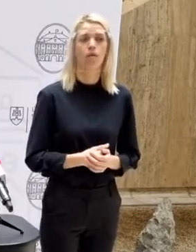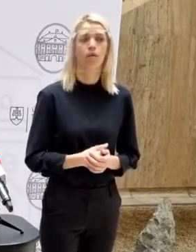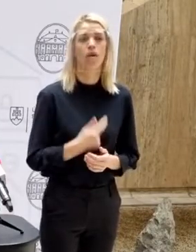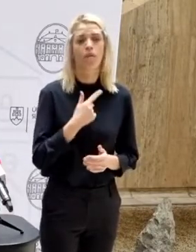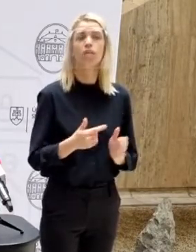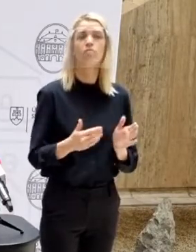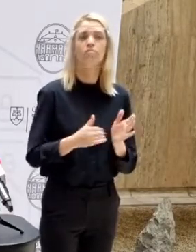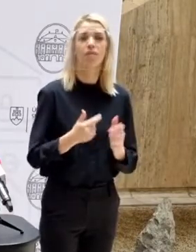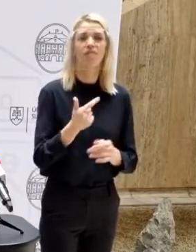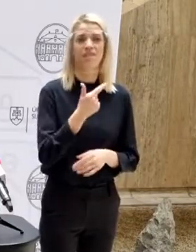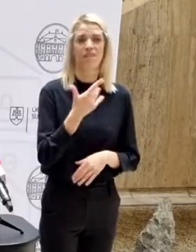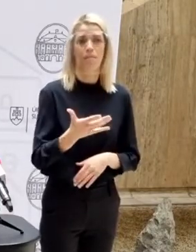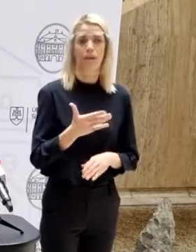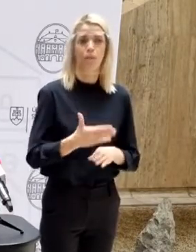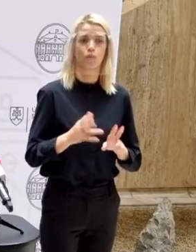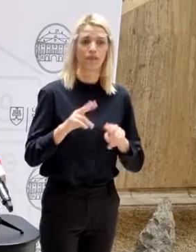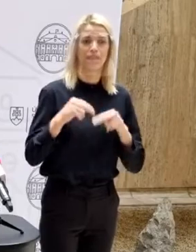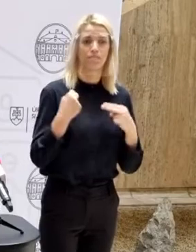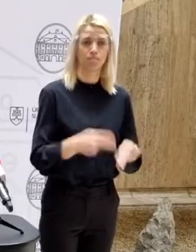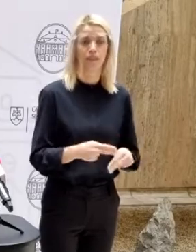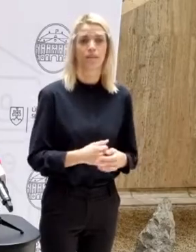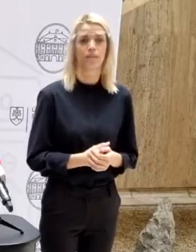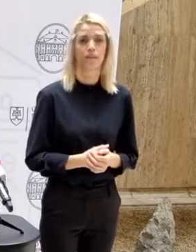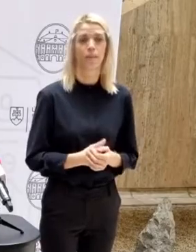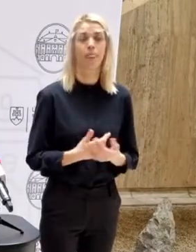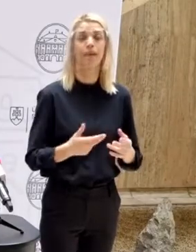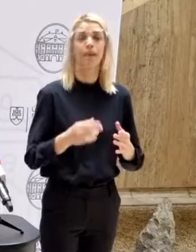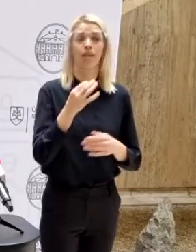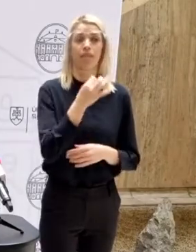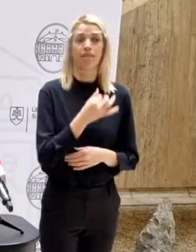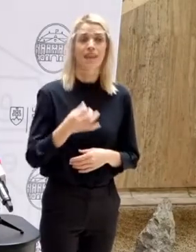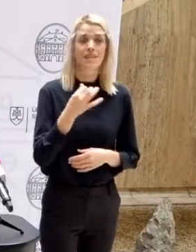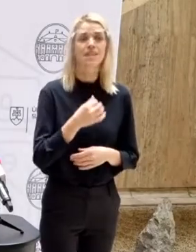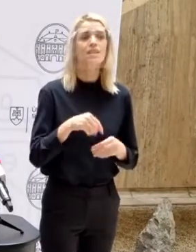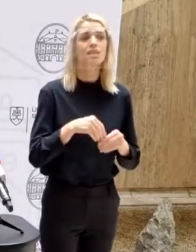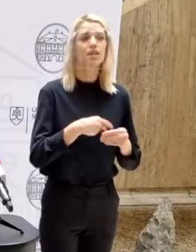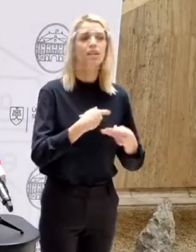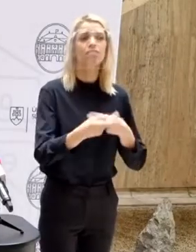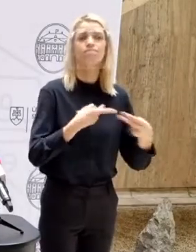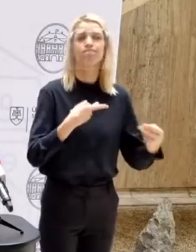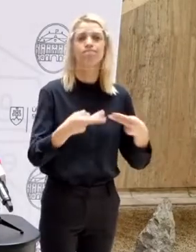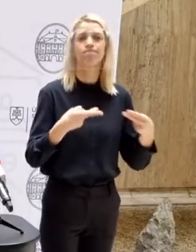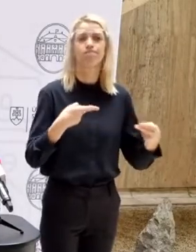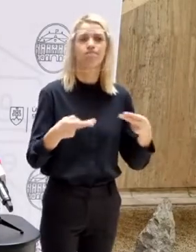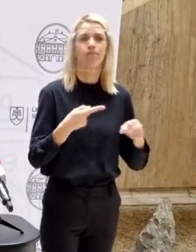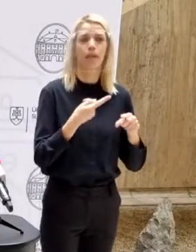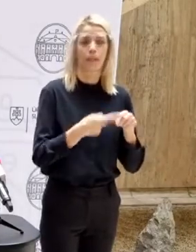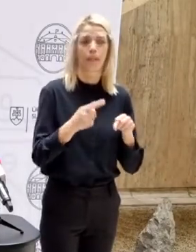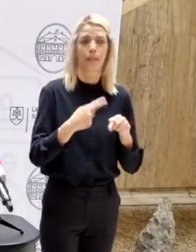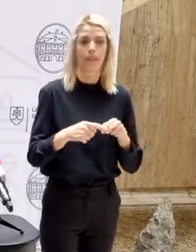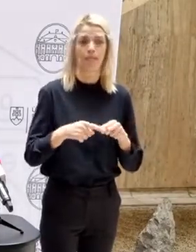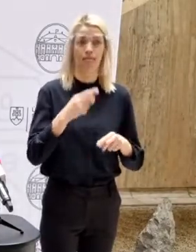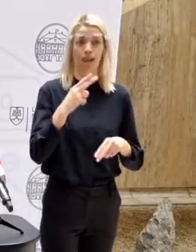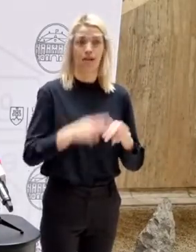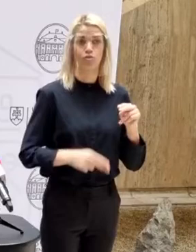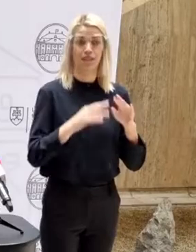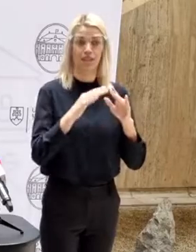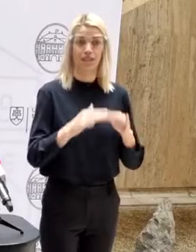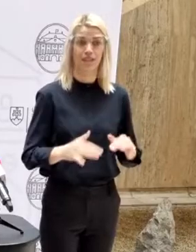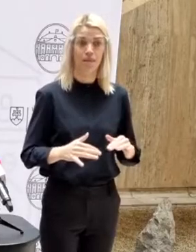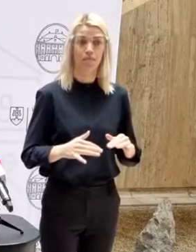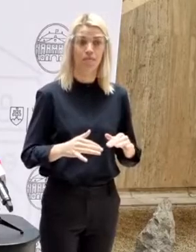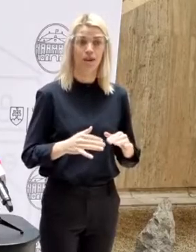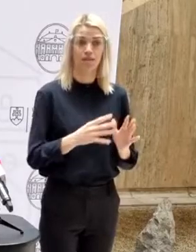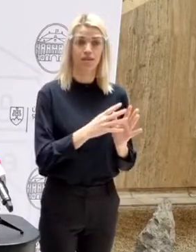bolo potrebných tých 25 kusov. Testy sa distribujú kontinuálne. Distribuovali sa na konci decembra. Zostatok